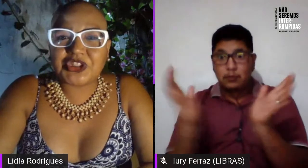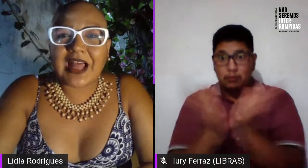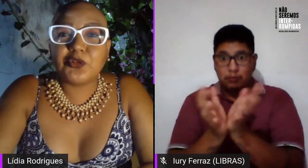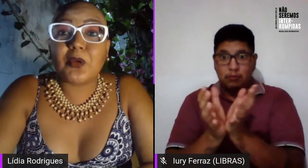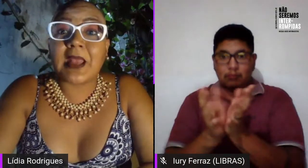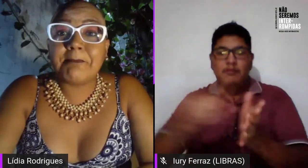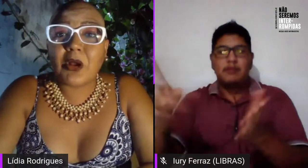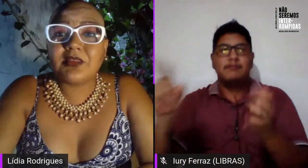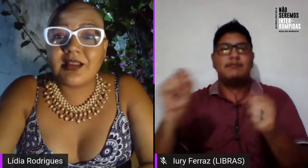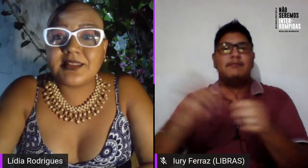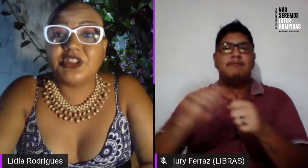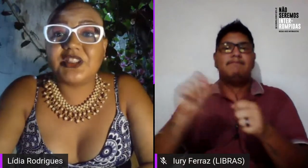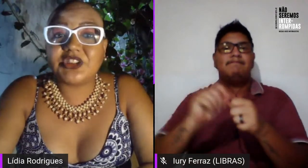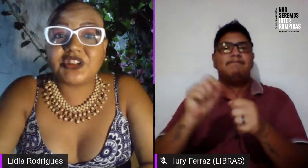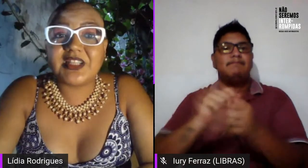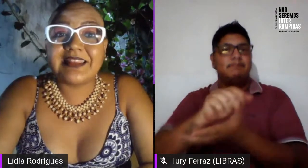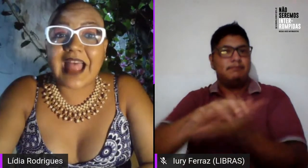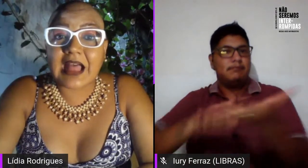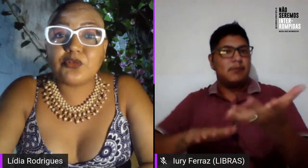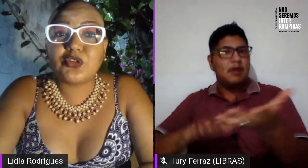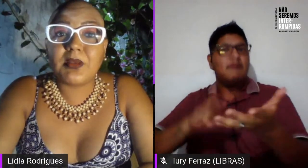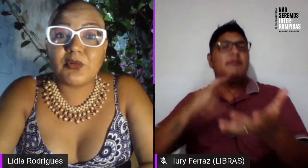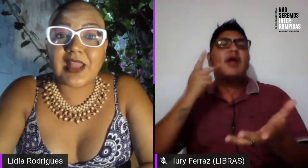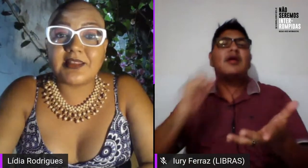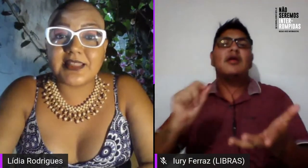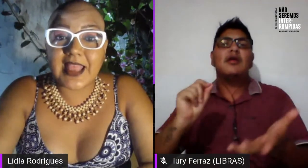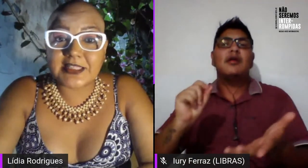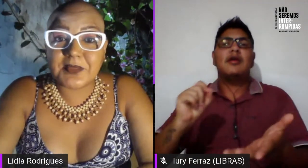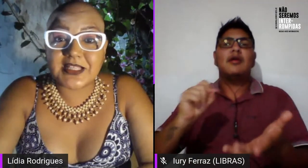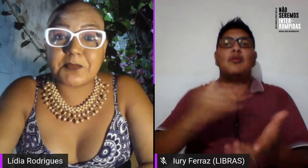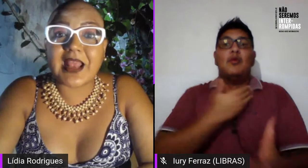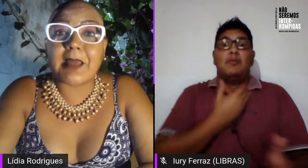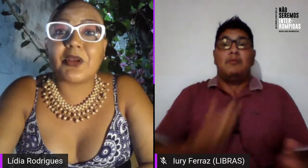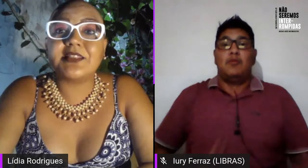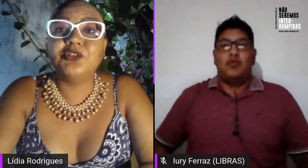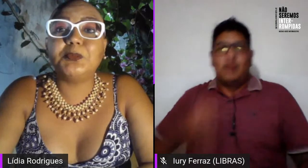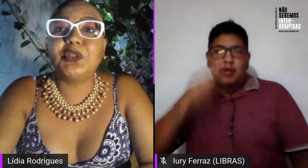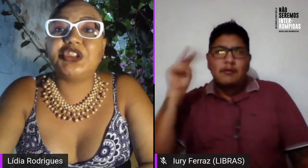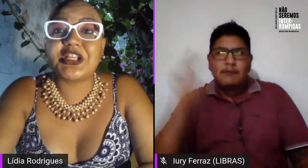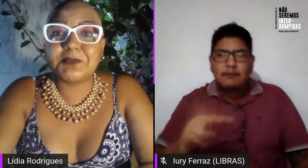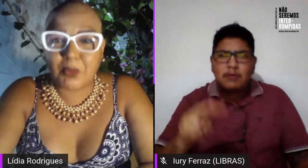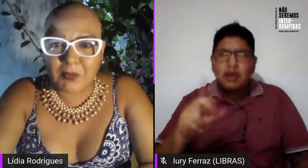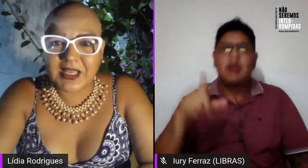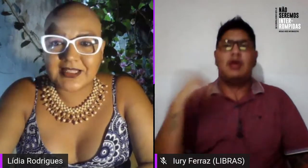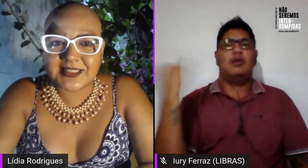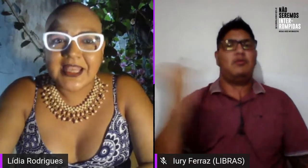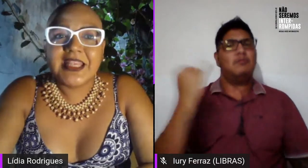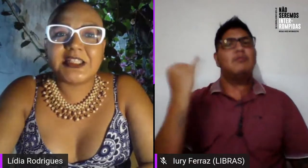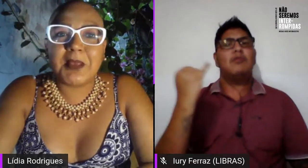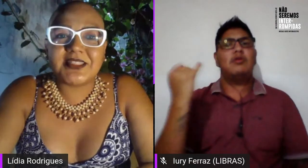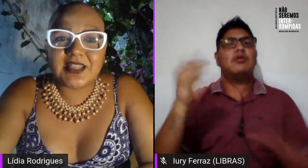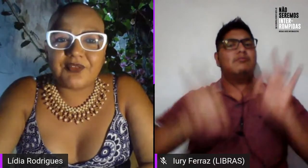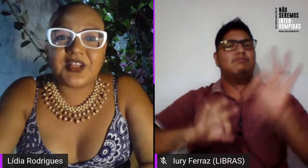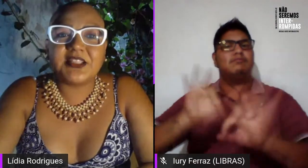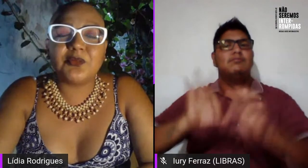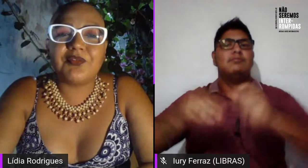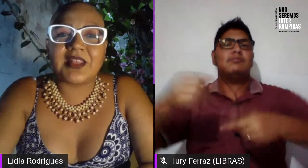sensibilizar o Estado sobre a importância de existirem dados sobre mulheres lésbicas para a elaboração de políticas públicas